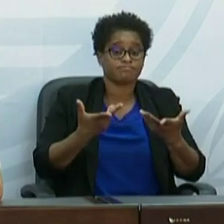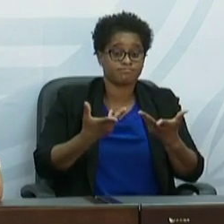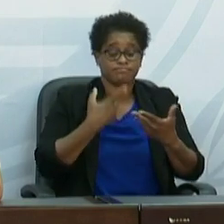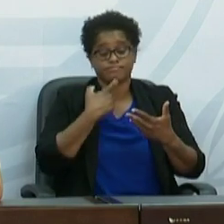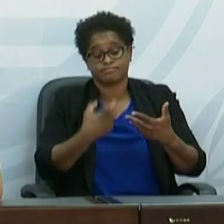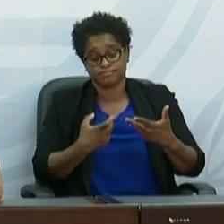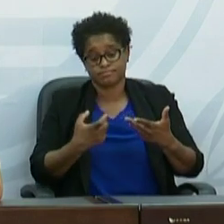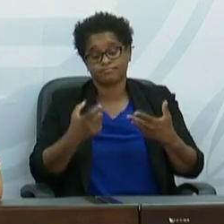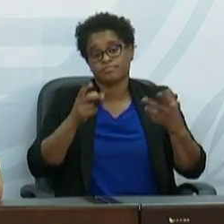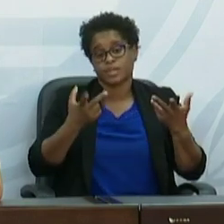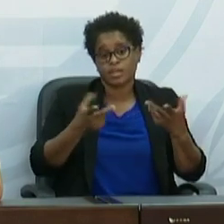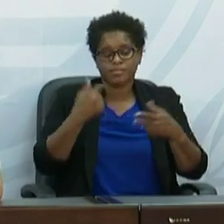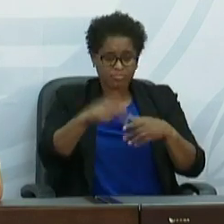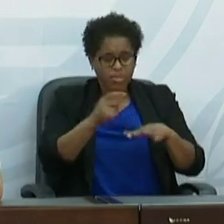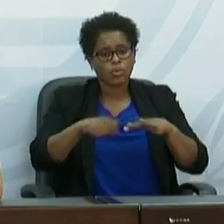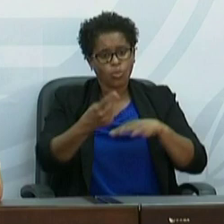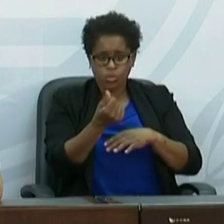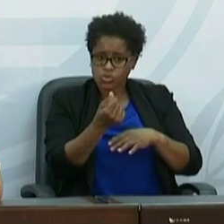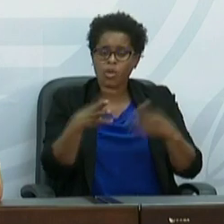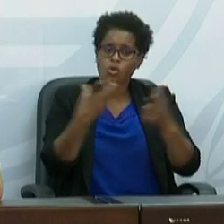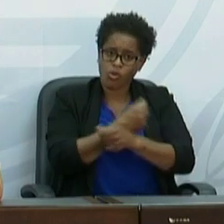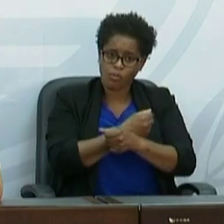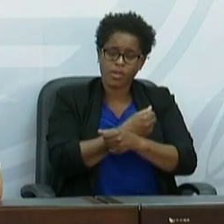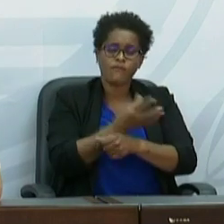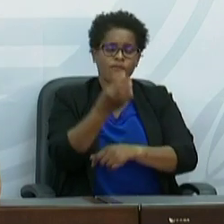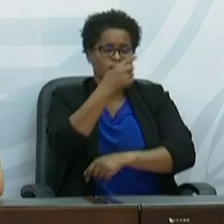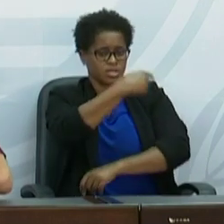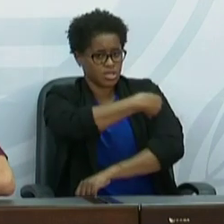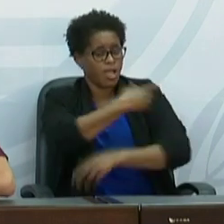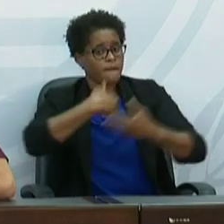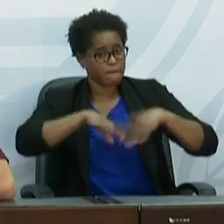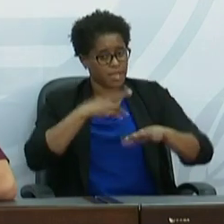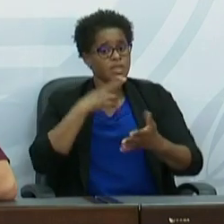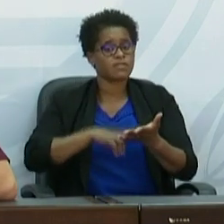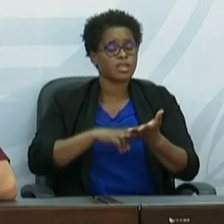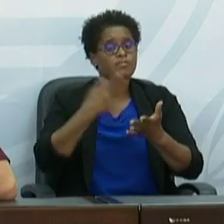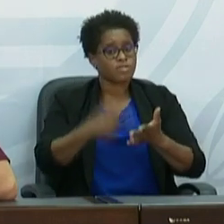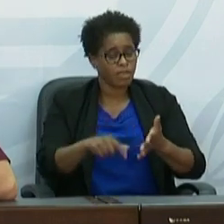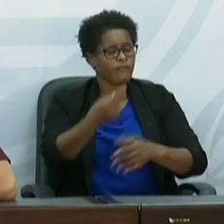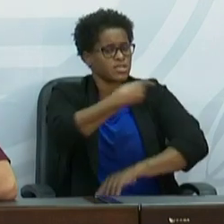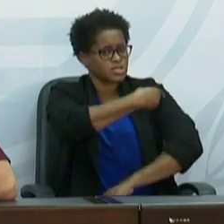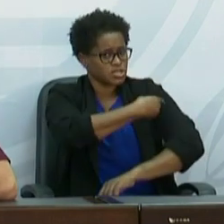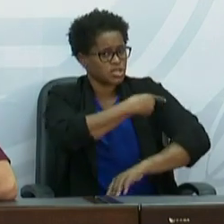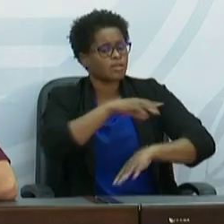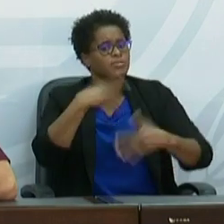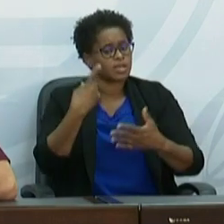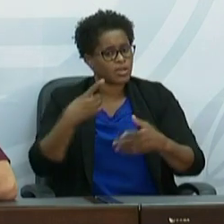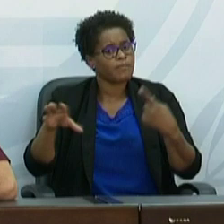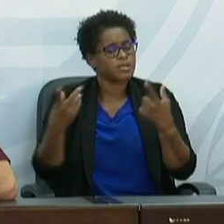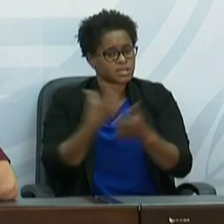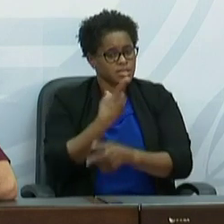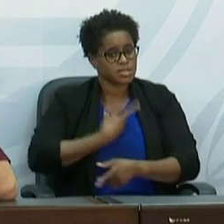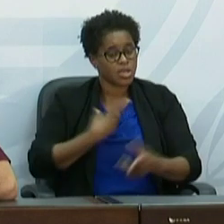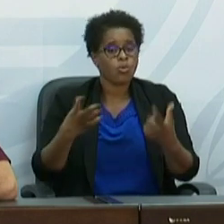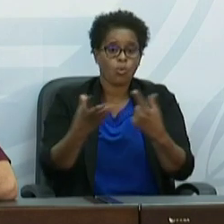é ter recursos para comprar as vacinas, mas, na verdade, é ter vacinas disponíveis para serem adquiridas. E isso